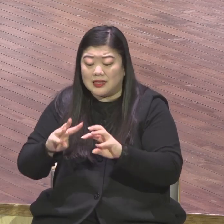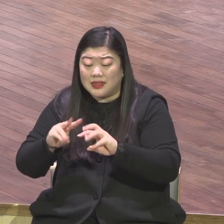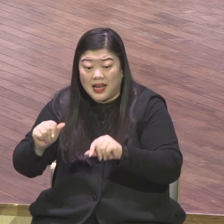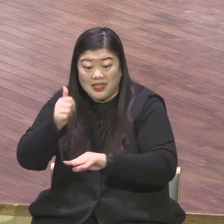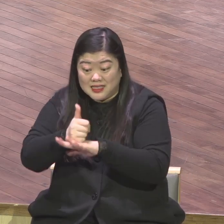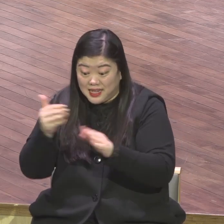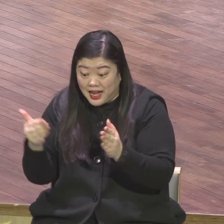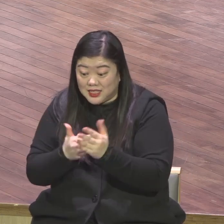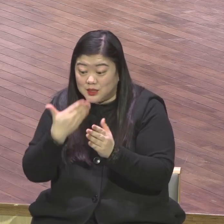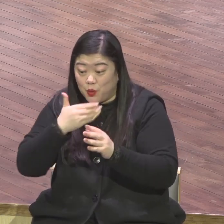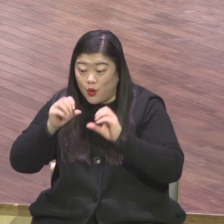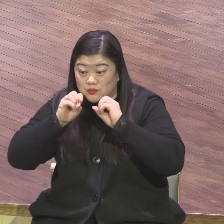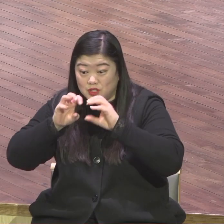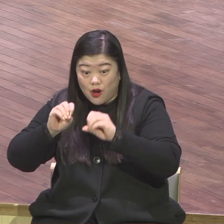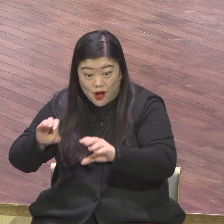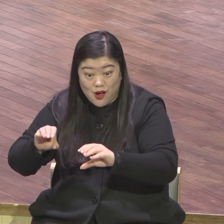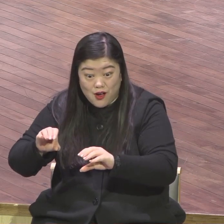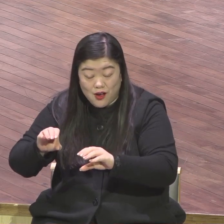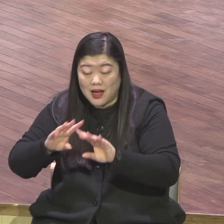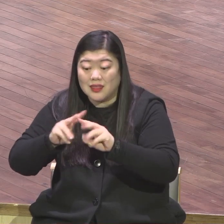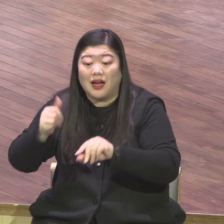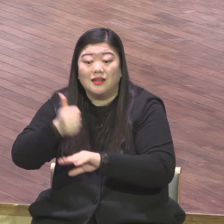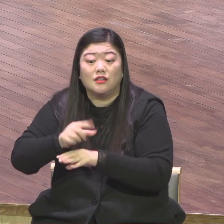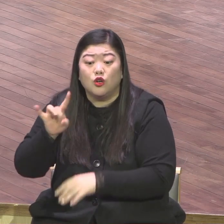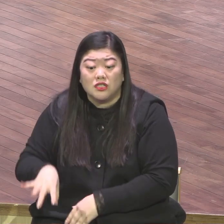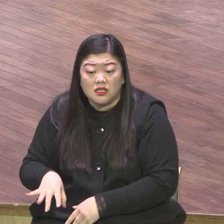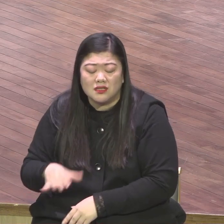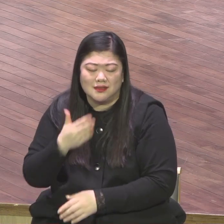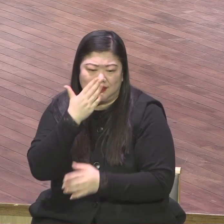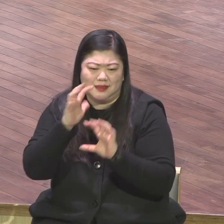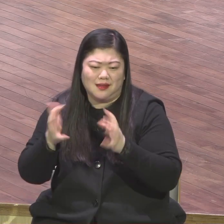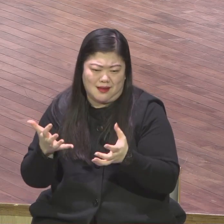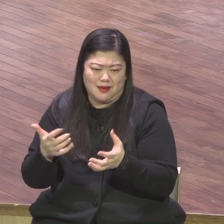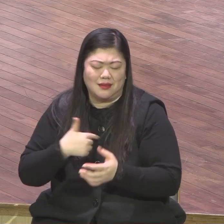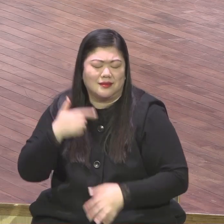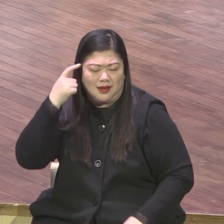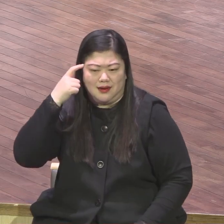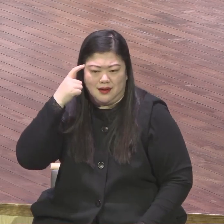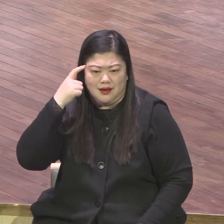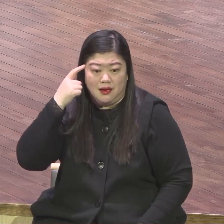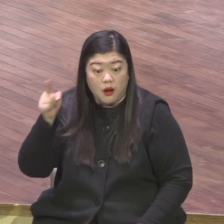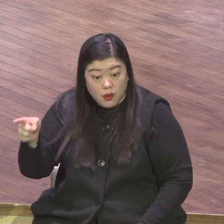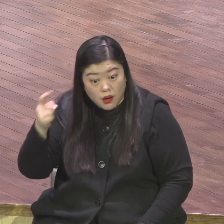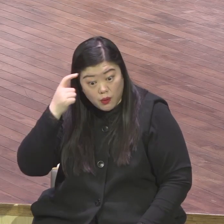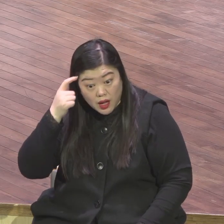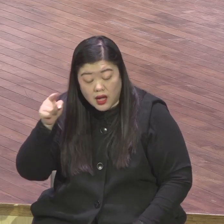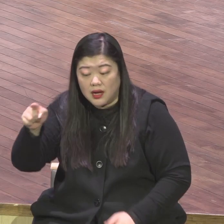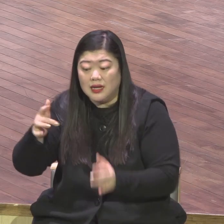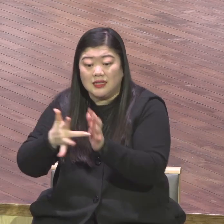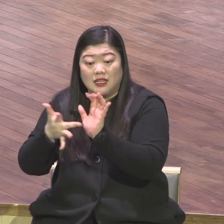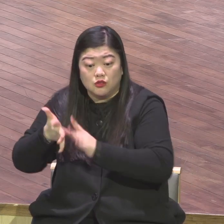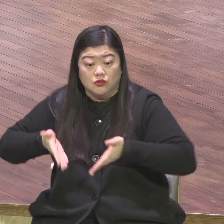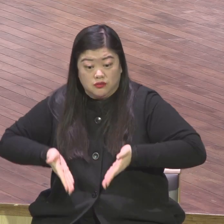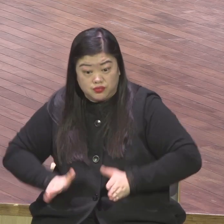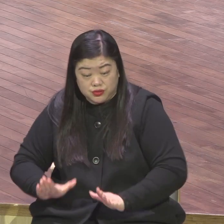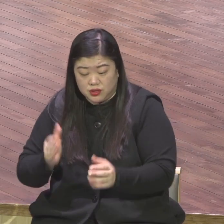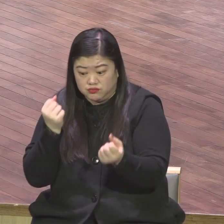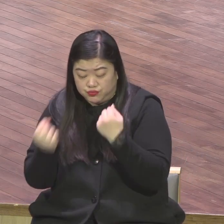신학자들 말합니다 이스라엘의 보험이 증거될 때 그랬거든요 그곳에 가게 됩니다 콜롬비아는